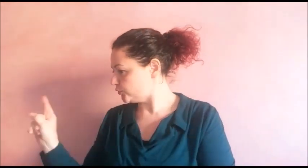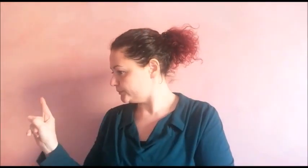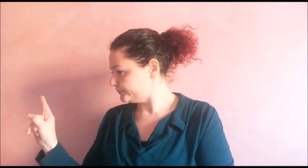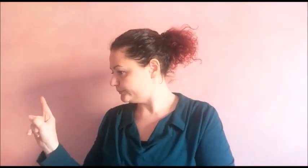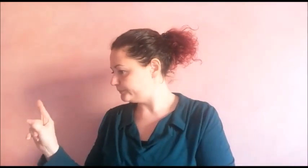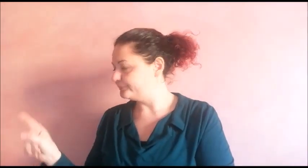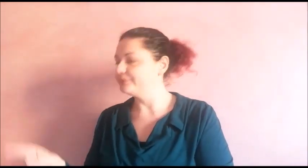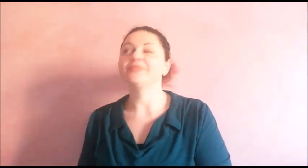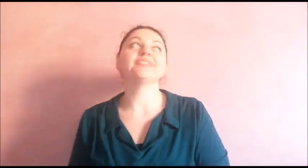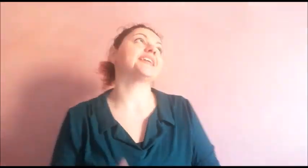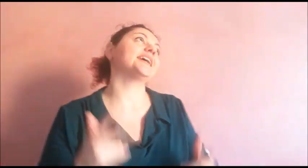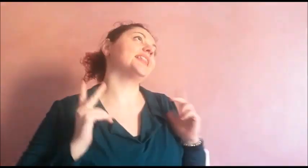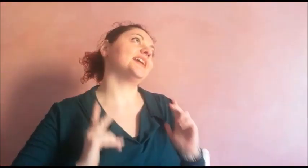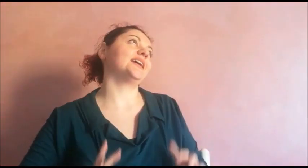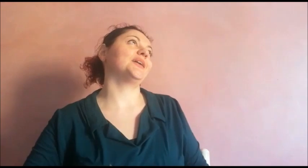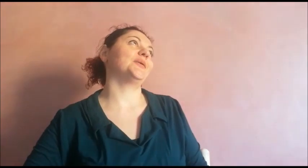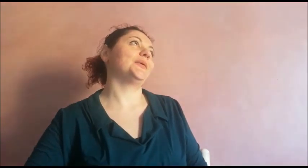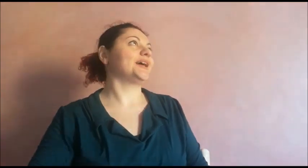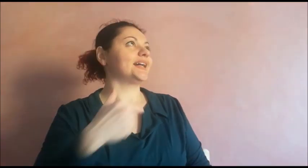Tranquilla mamma, sarò brava.